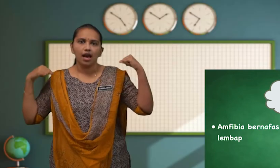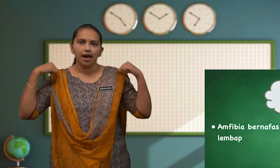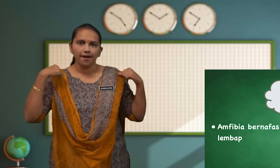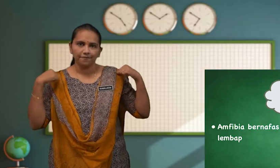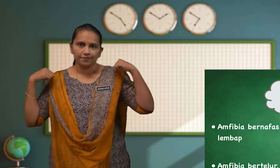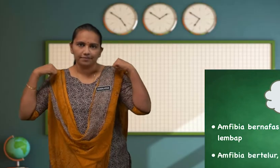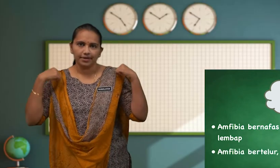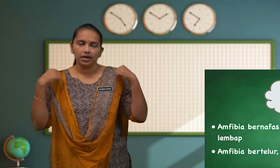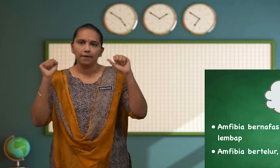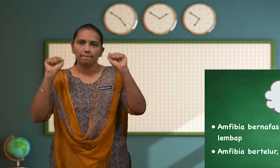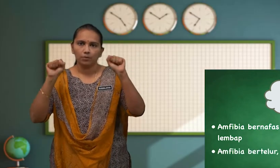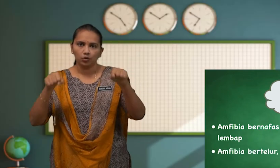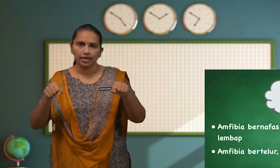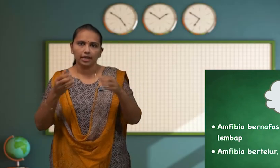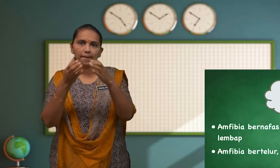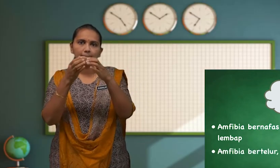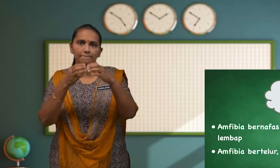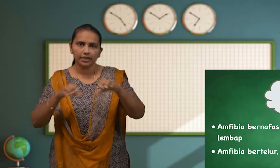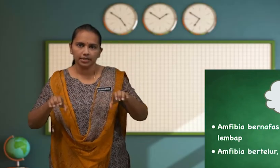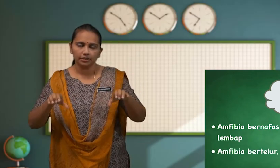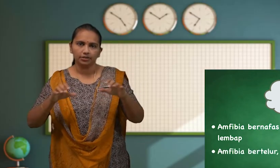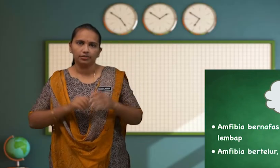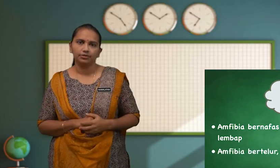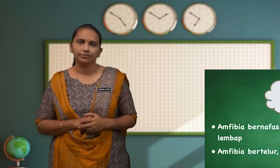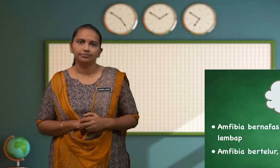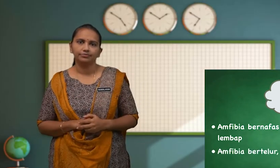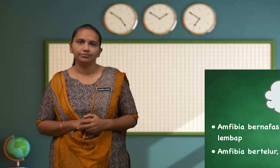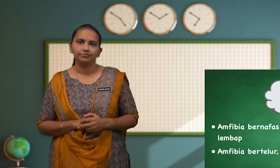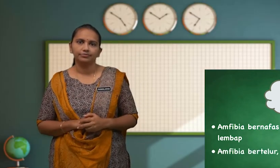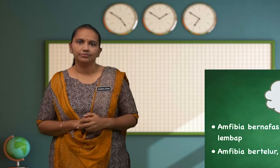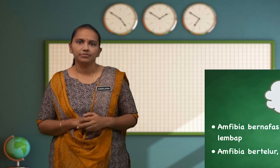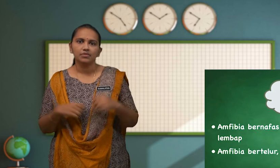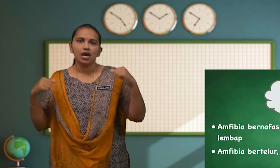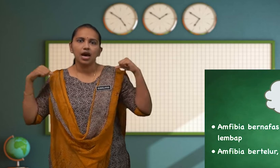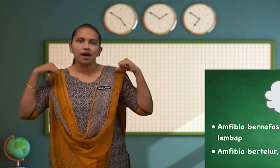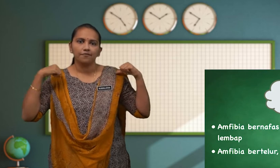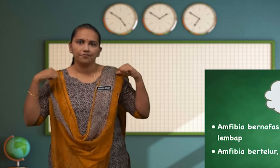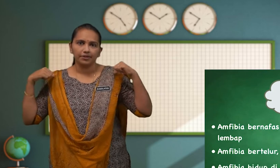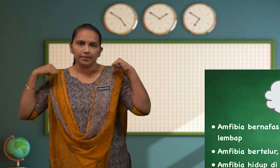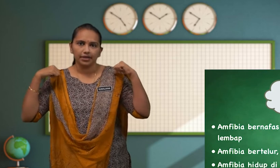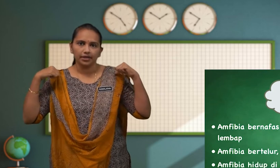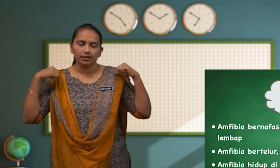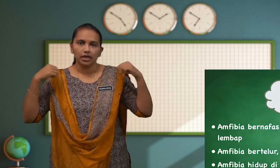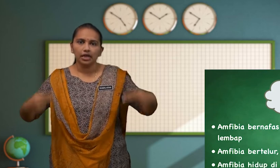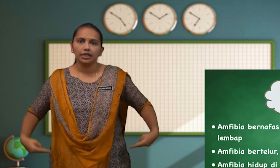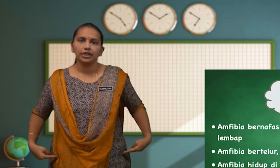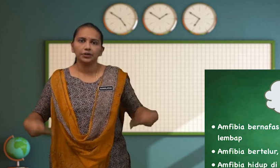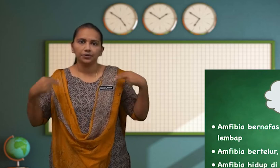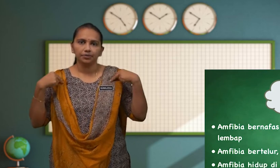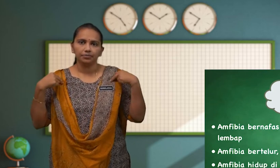Amphibia Boleh Bertelur Amphibia Hidup